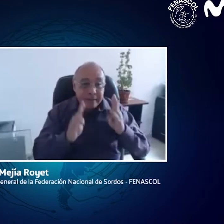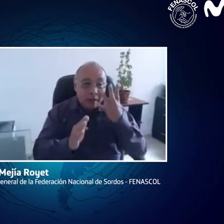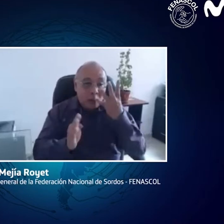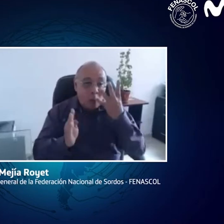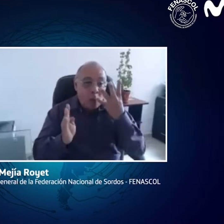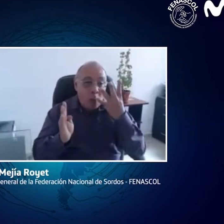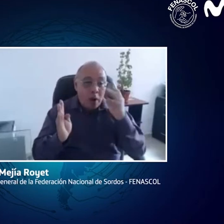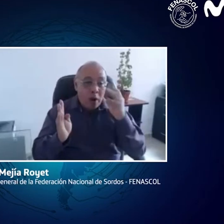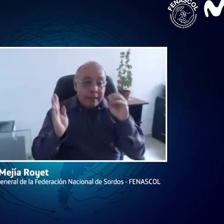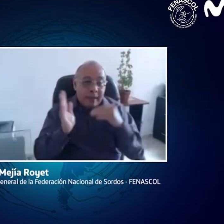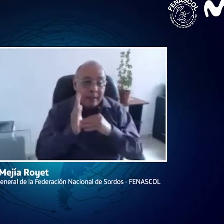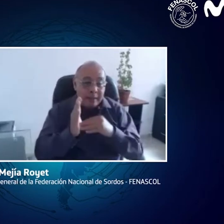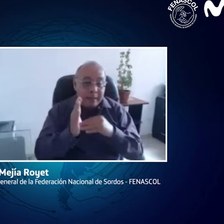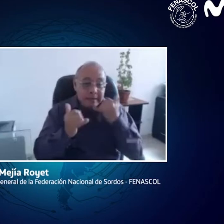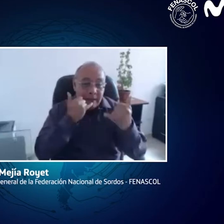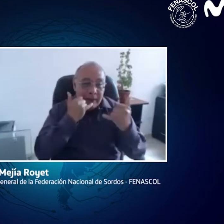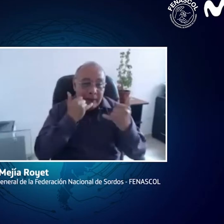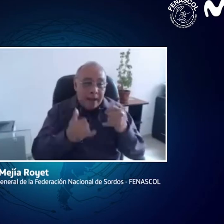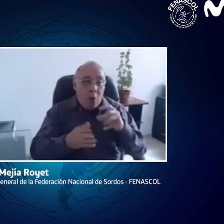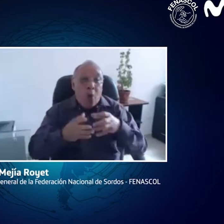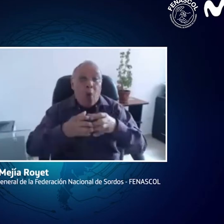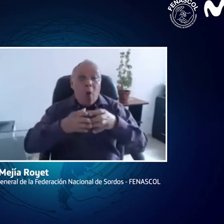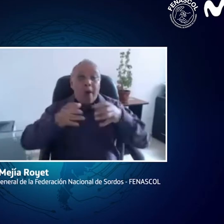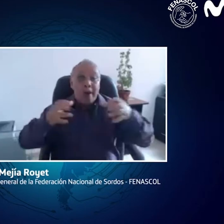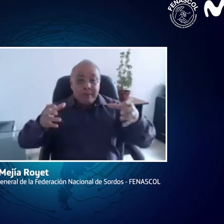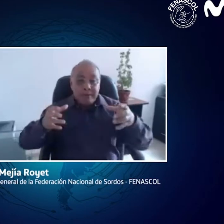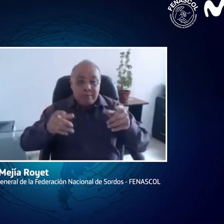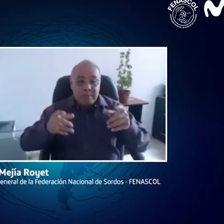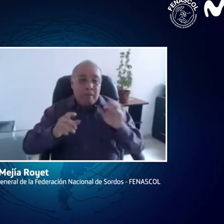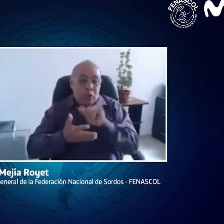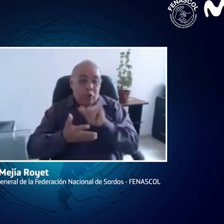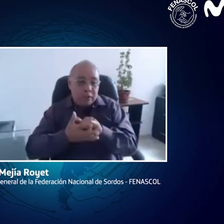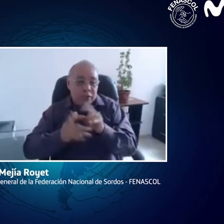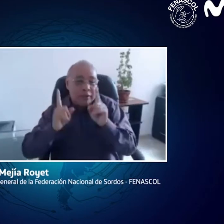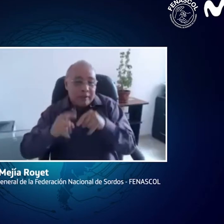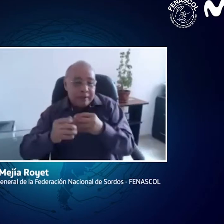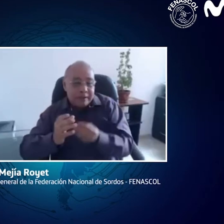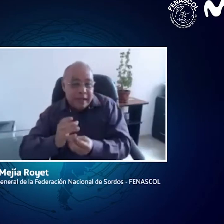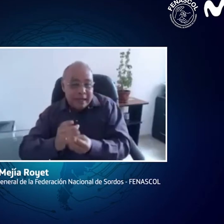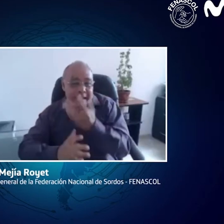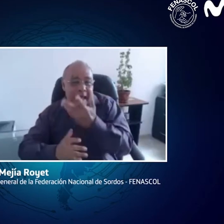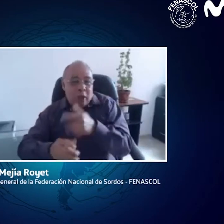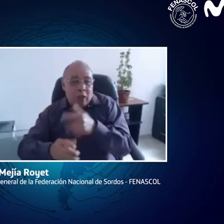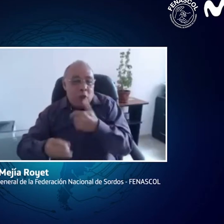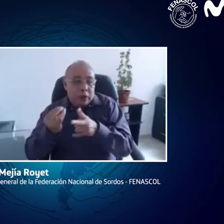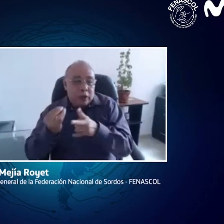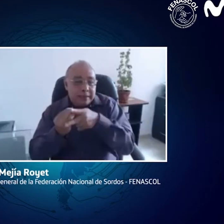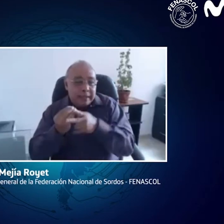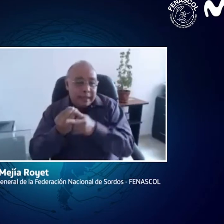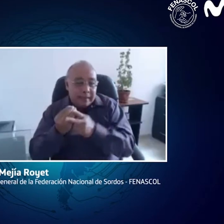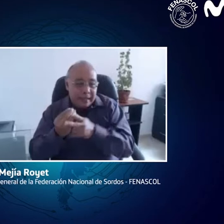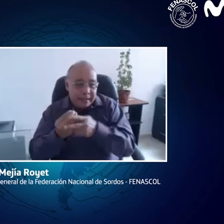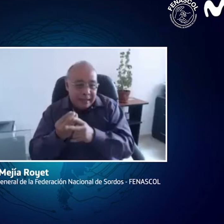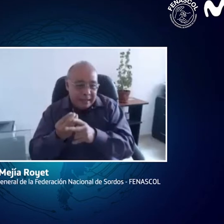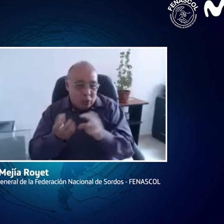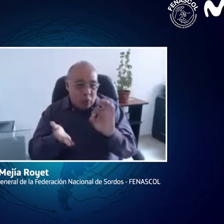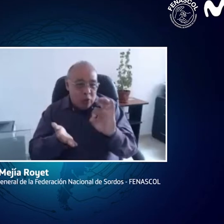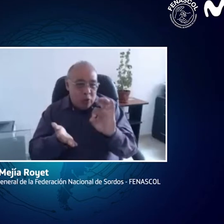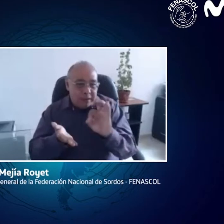40.000. Y estamos también pensando en rutarnos, ofreciendo otro servicio, que es el